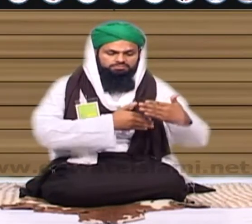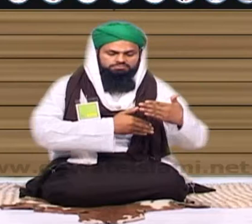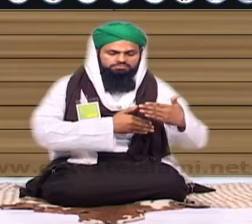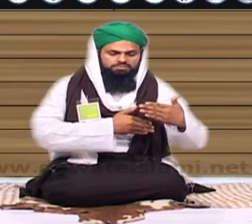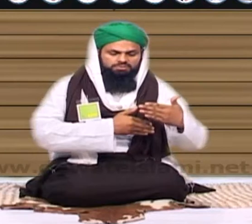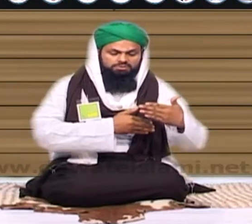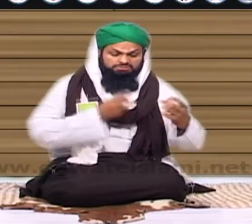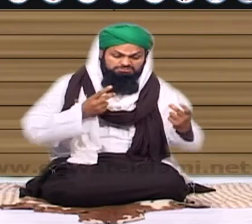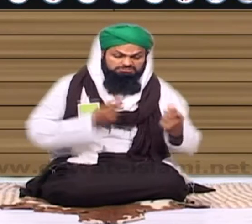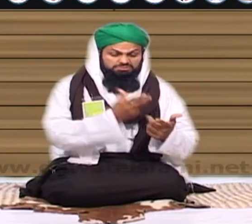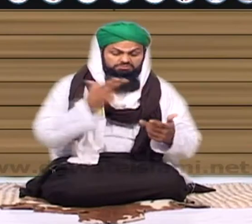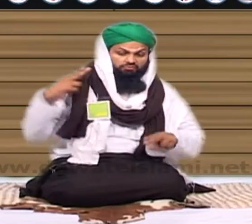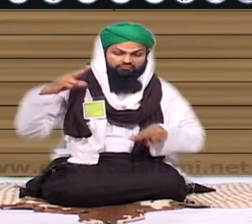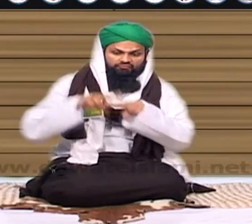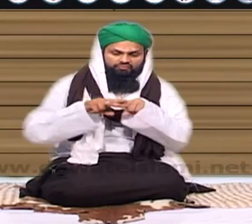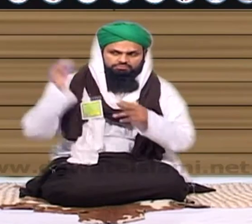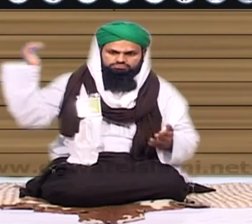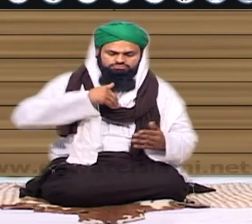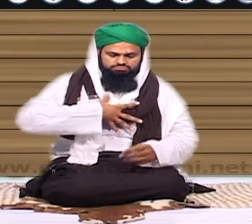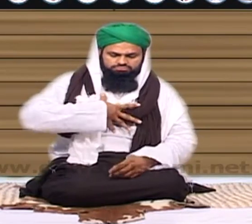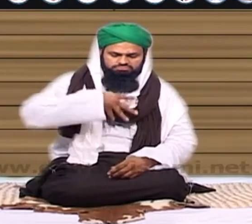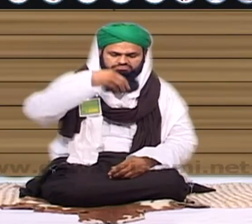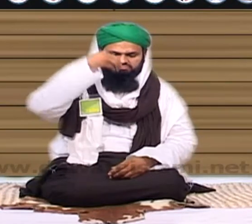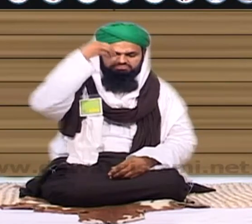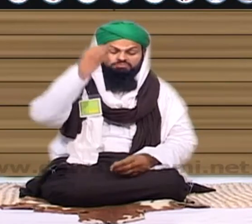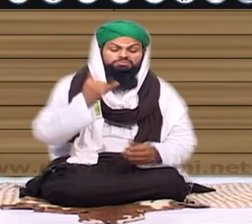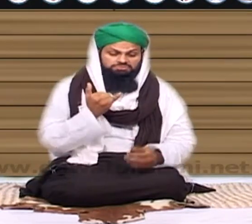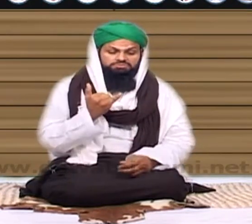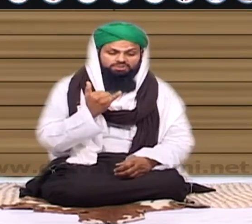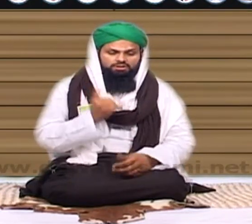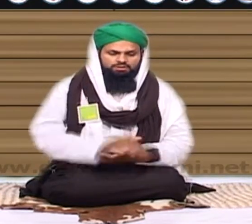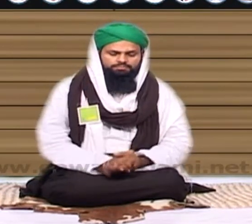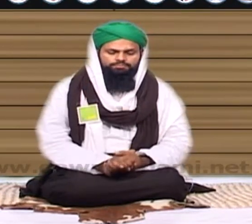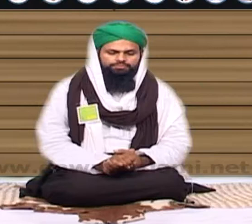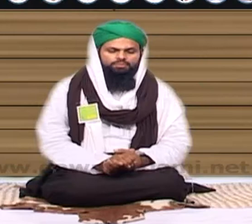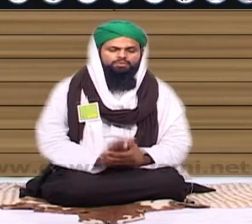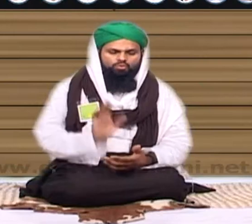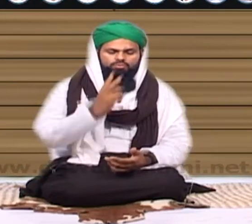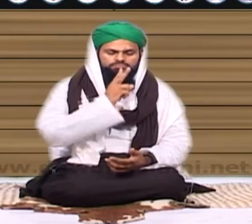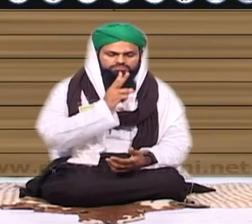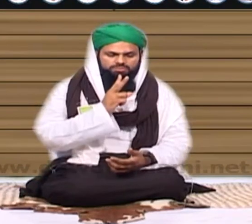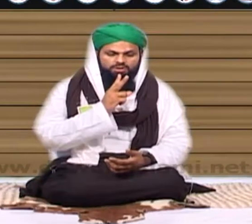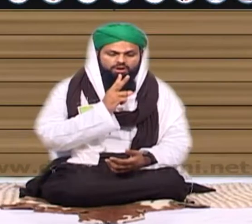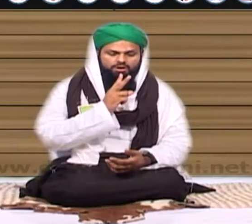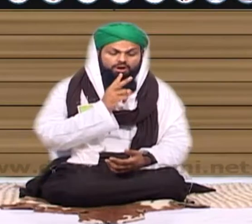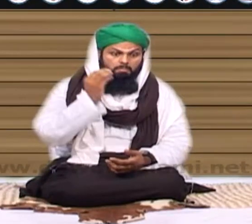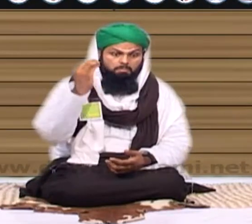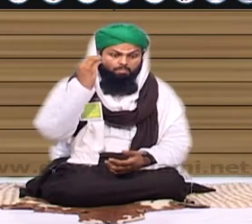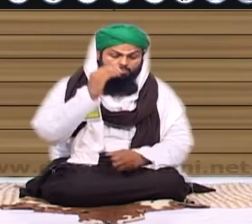آہستہ آہستہ آہستہ ہم کرتے رہے اور پڑی تیل ربطاری کے ساتھ ملک موت آگر پکڑ لیں جیسے کسی نے